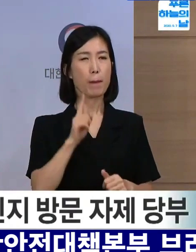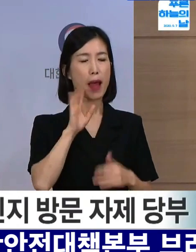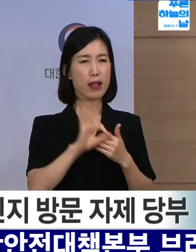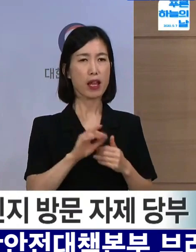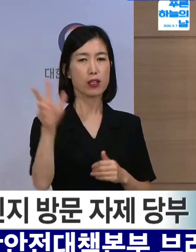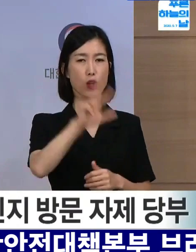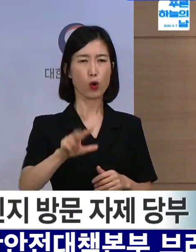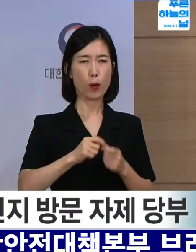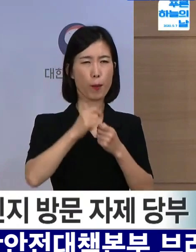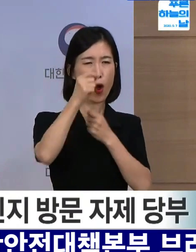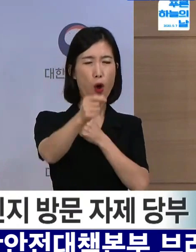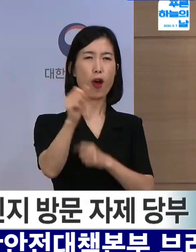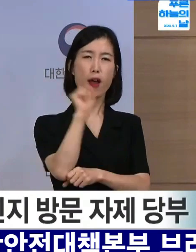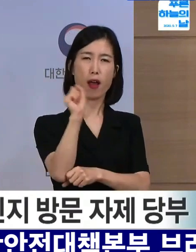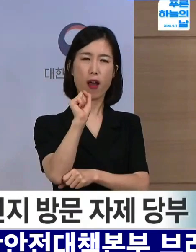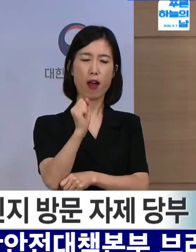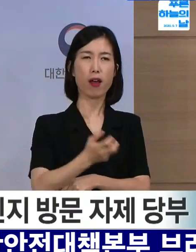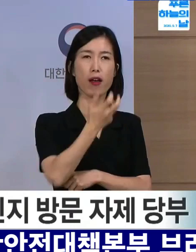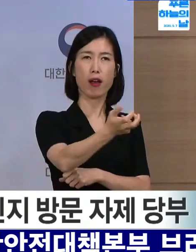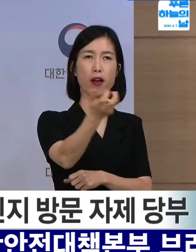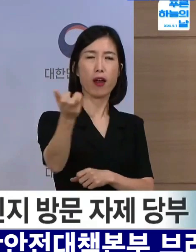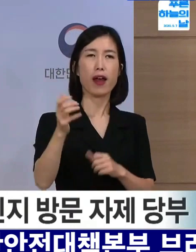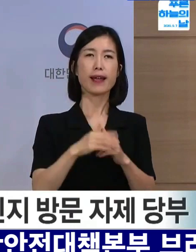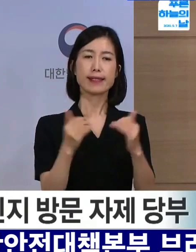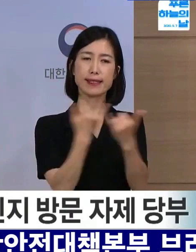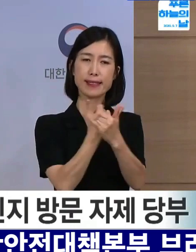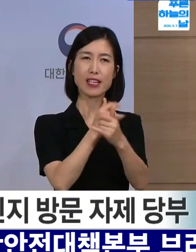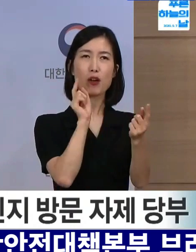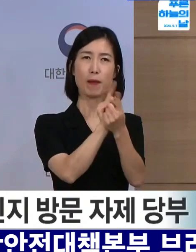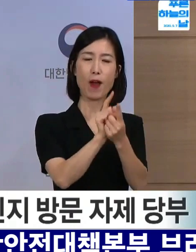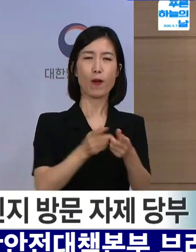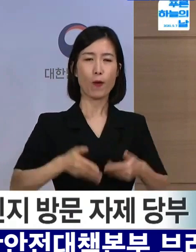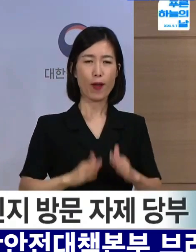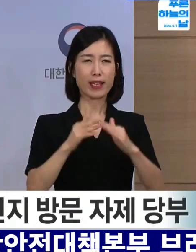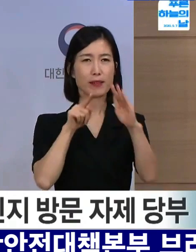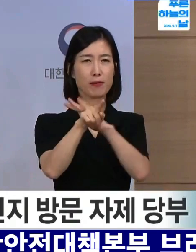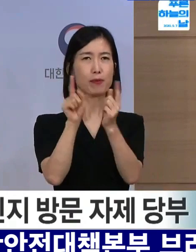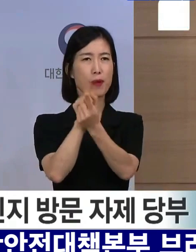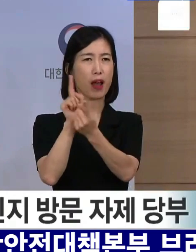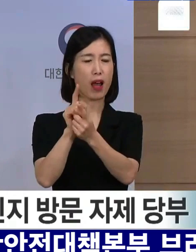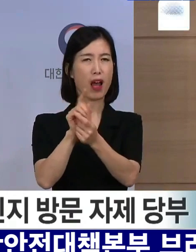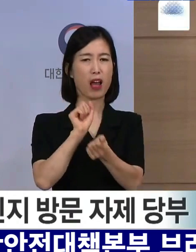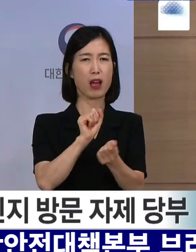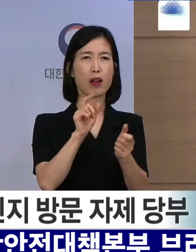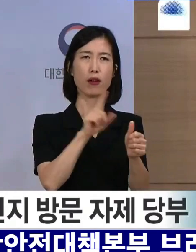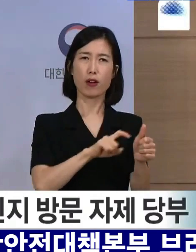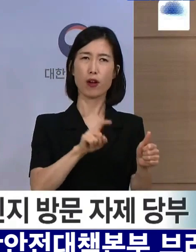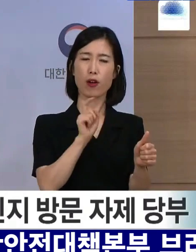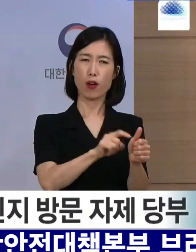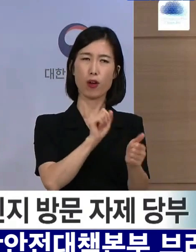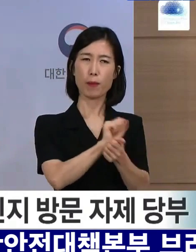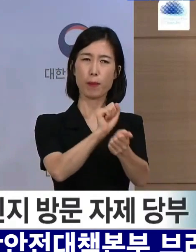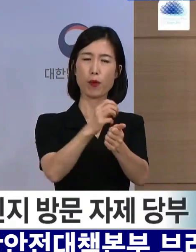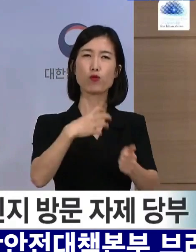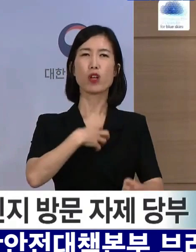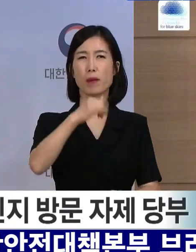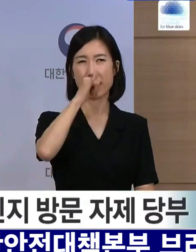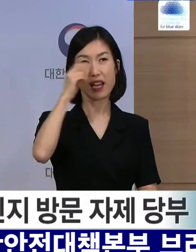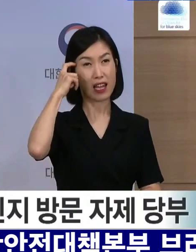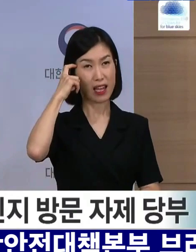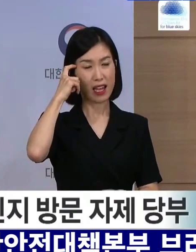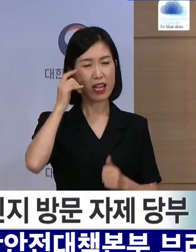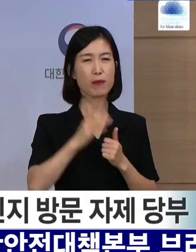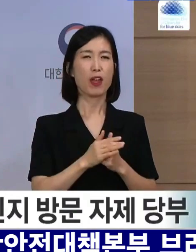거리를 이동하여 모인 가족과 친지 모임에서 감염이 전파될 가능성이 높다고 판단되기에 이번 추석은